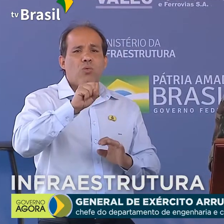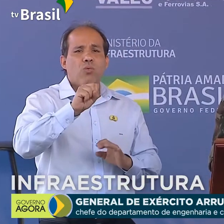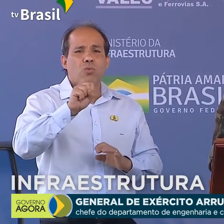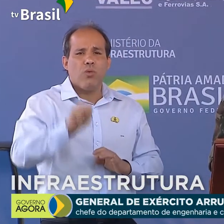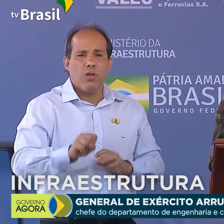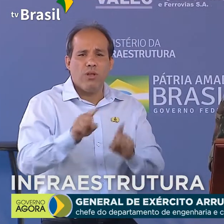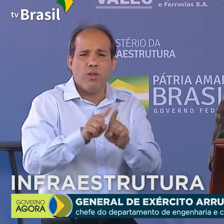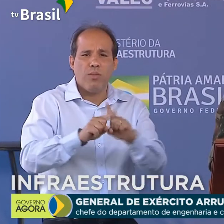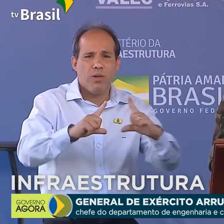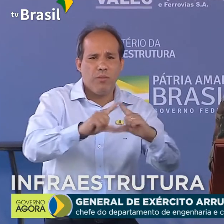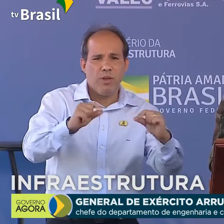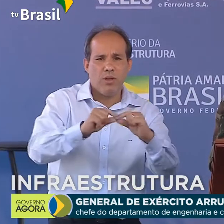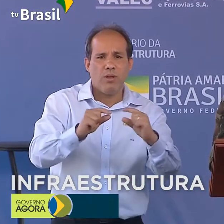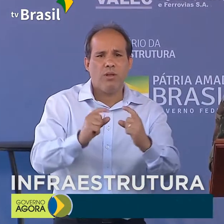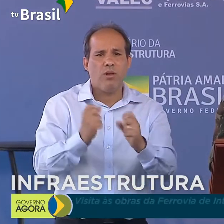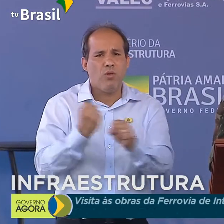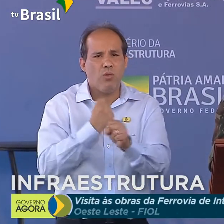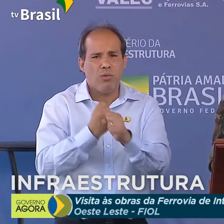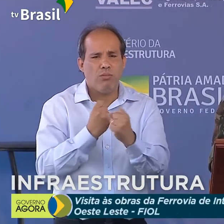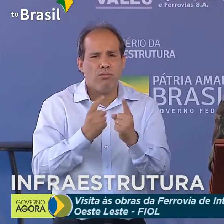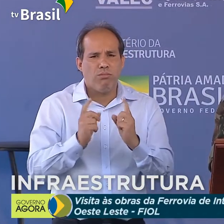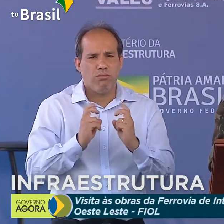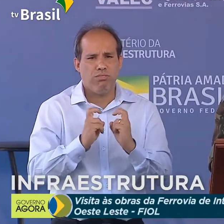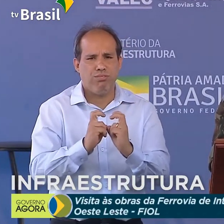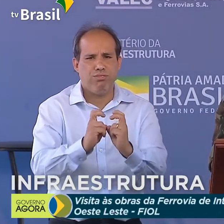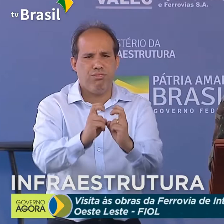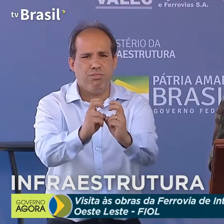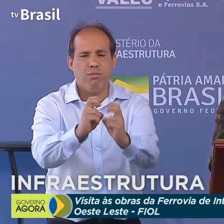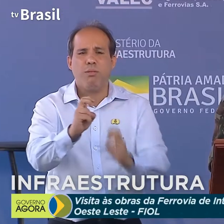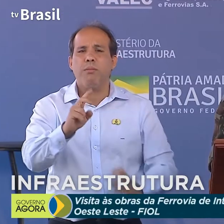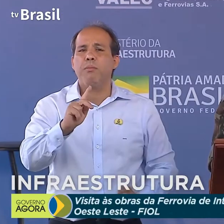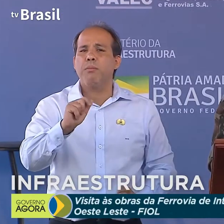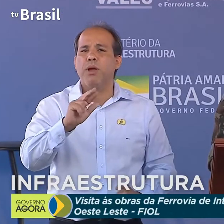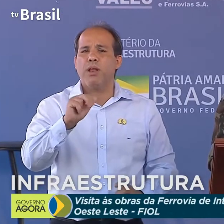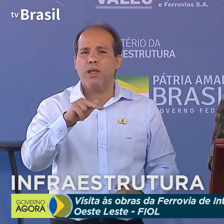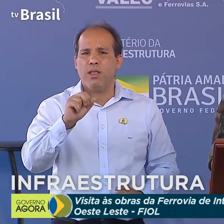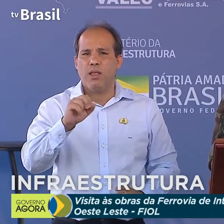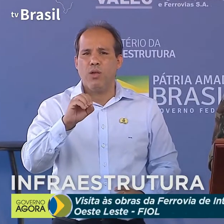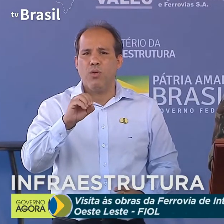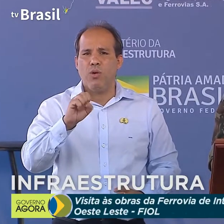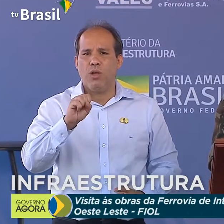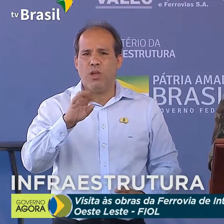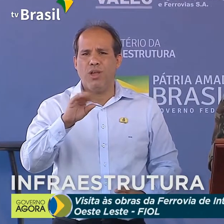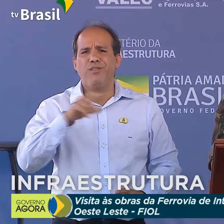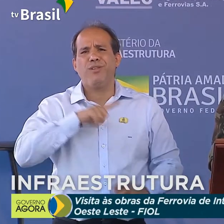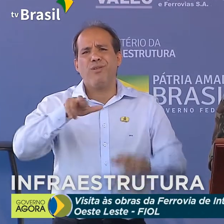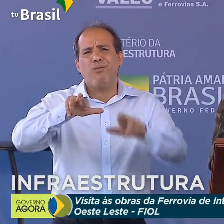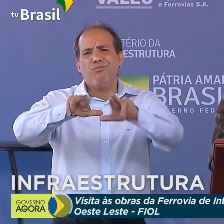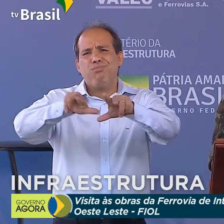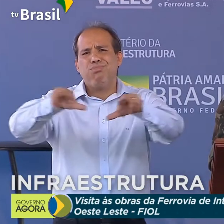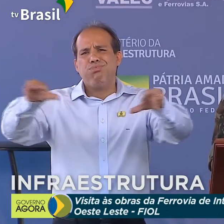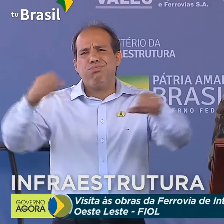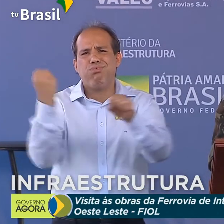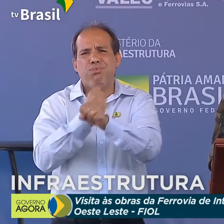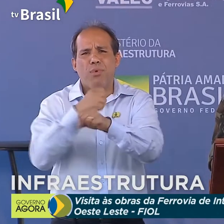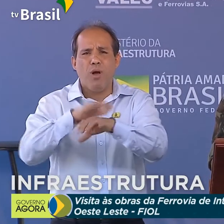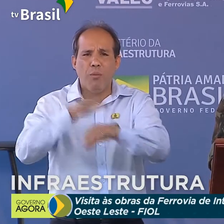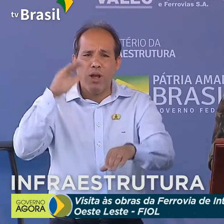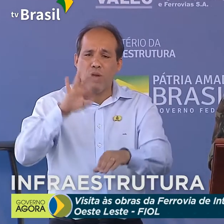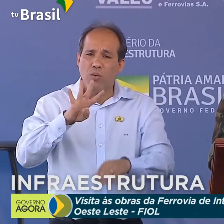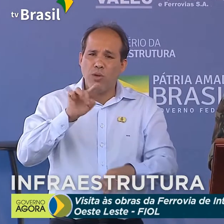construção da estrada de ferro Paraná-Oeste, a Ferroeste, dentre outras, totalizando mais de 4 mil